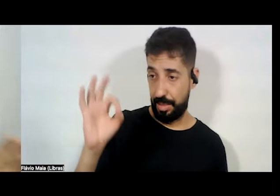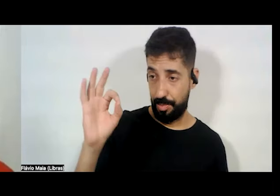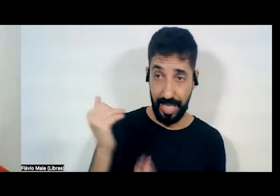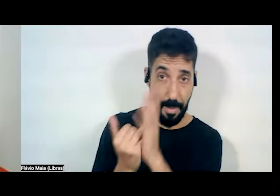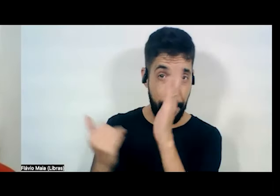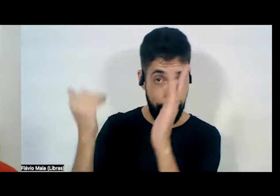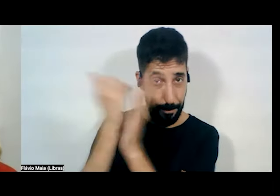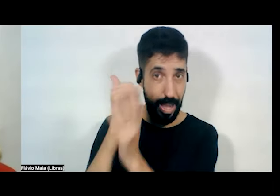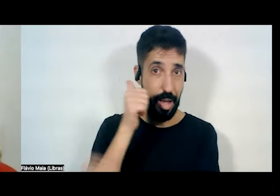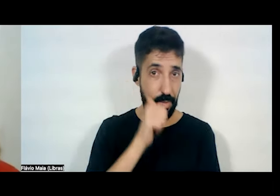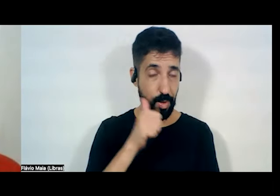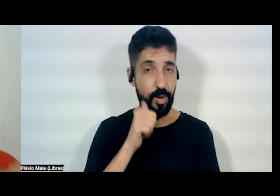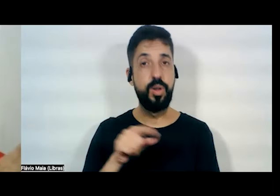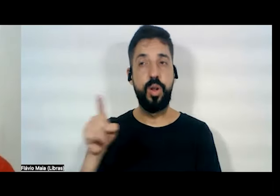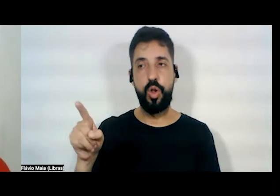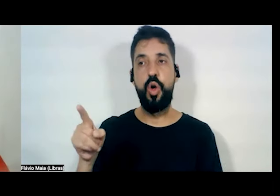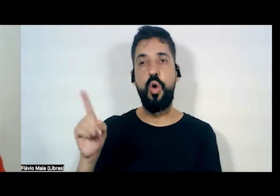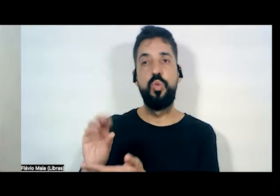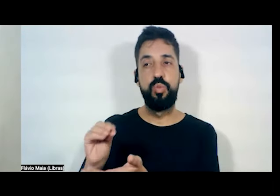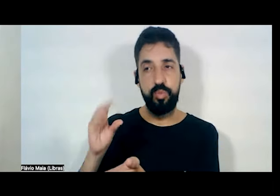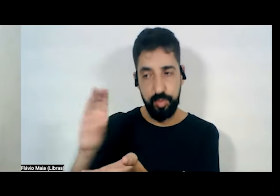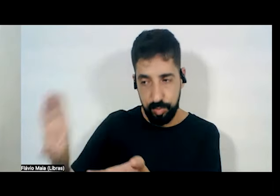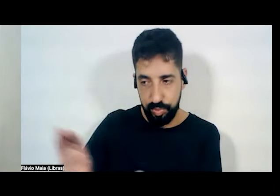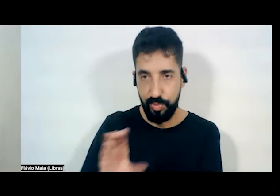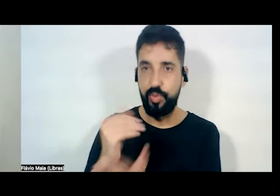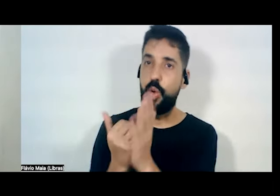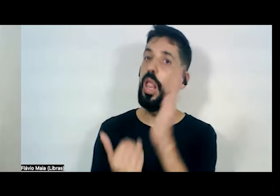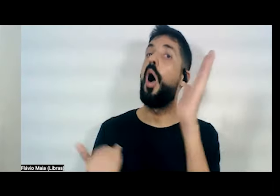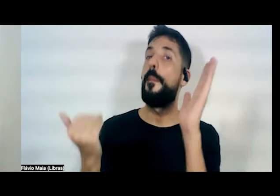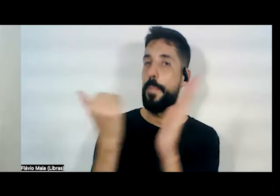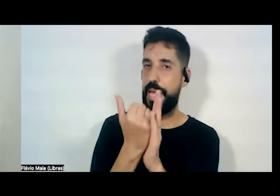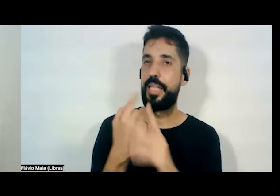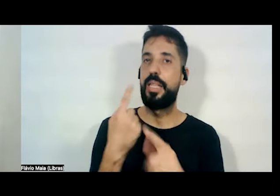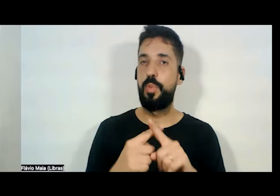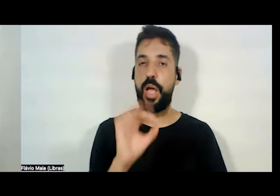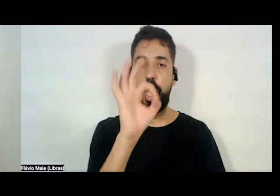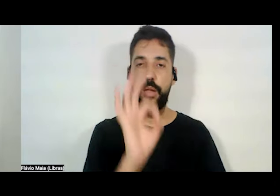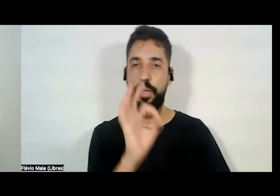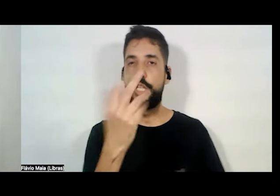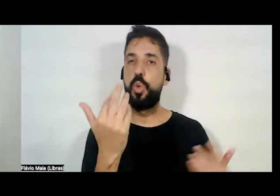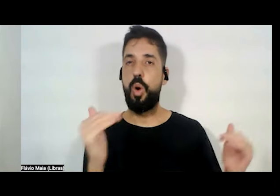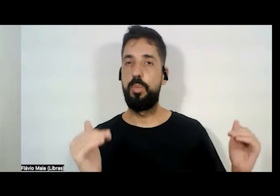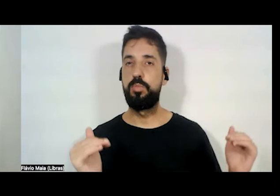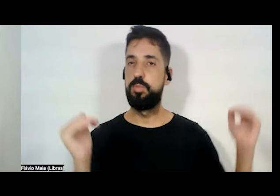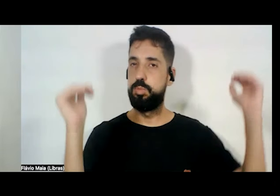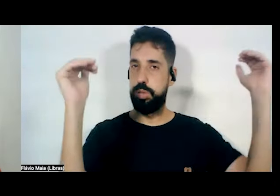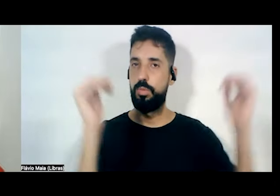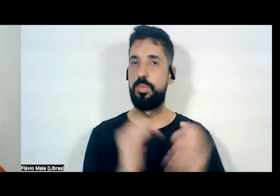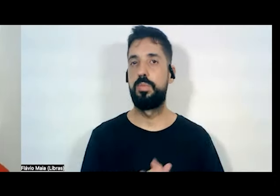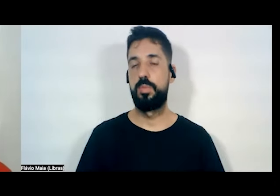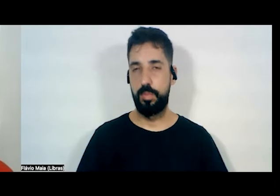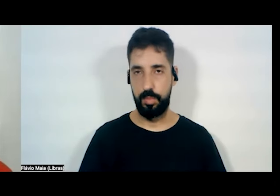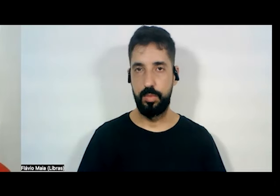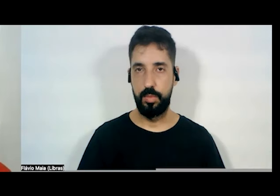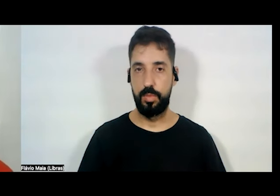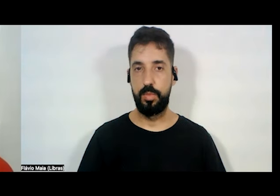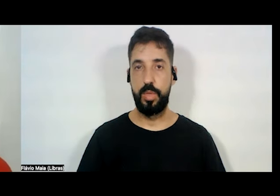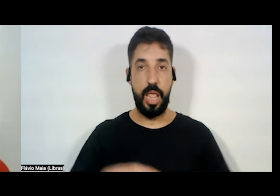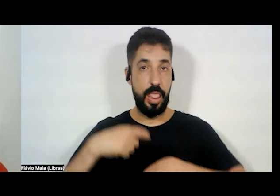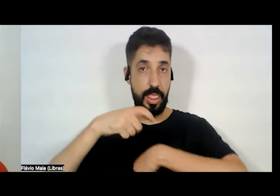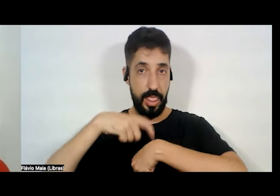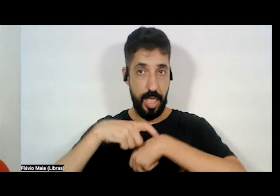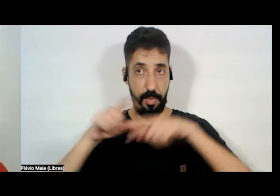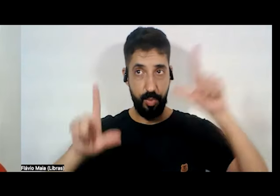o fundo sobe porque é proporcional ao número de mulheres que serão candidatas. O tempo de TV